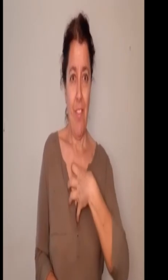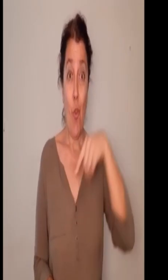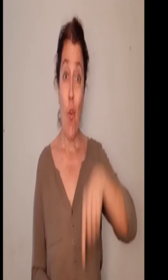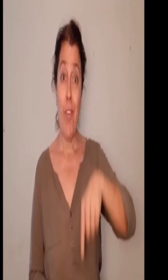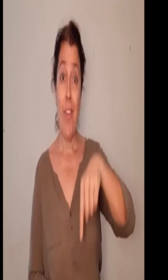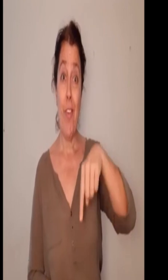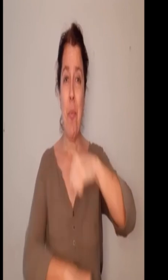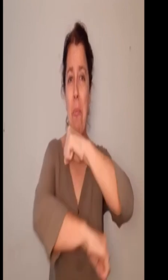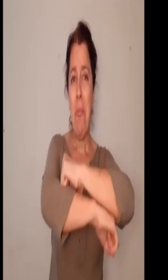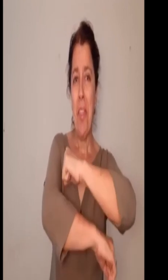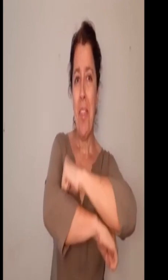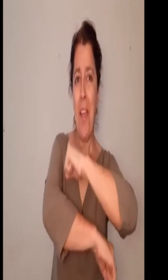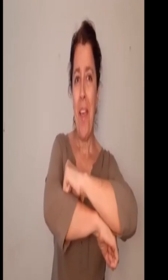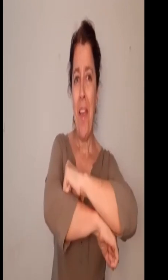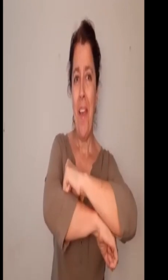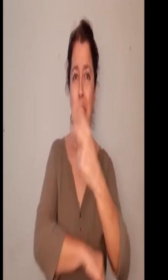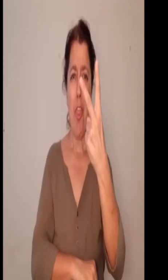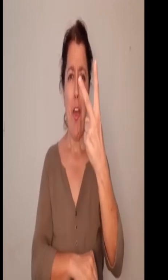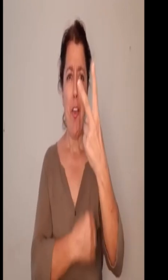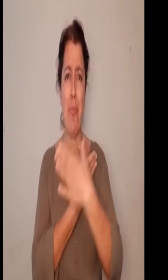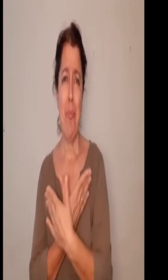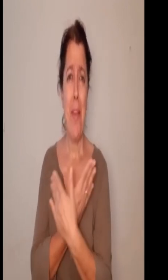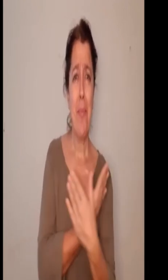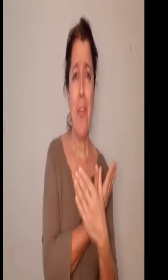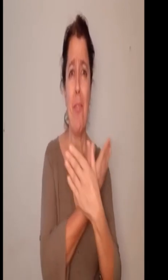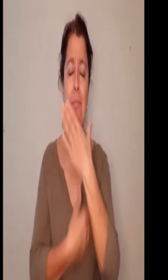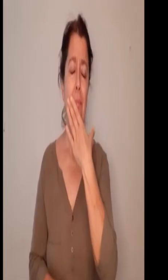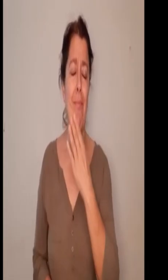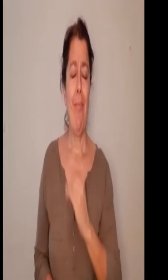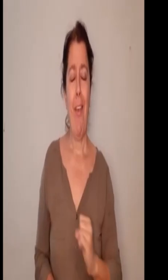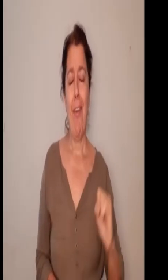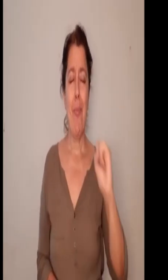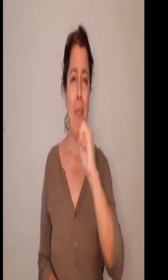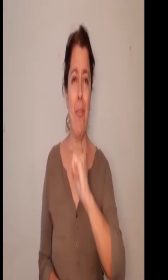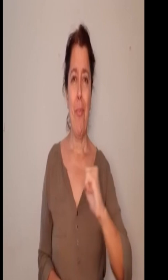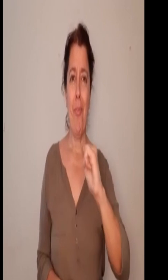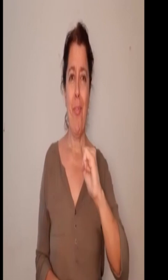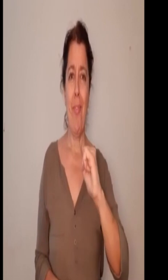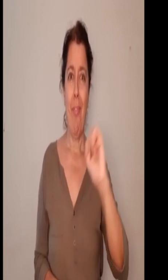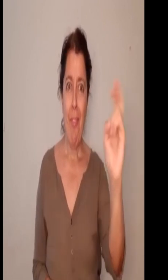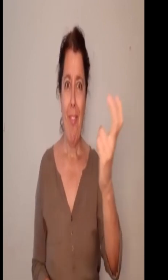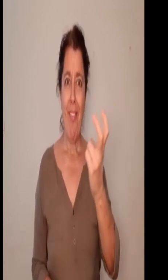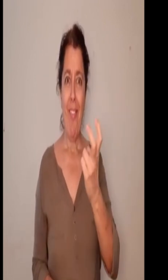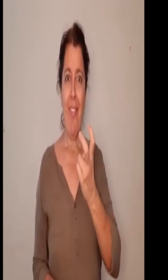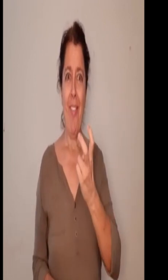Hace tiempo que no pueden ni siquiera levantarse Pero hoy a su ventana vinieron a